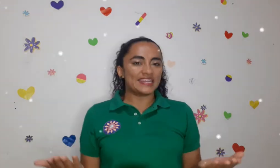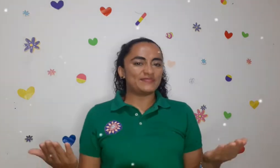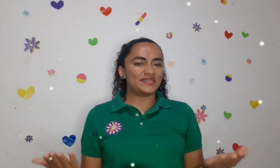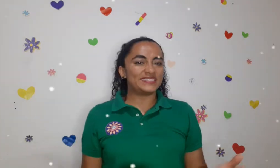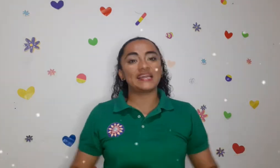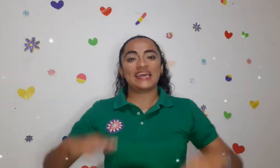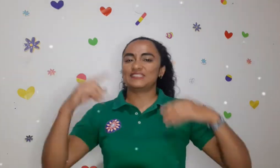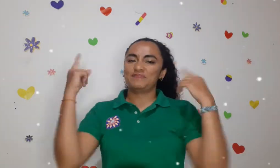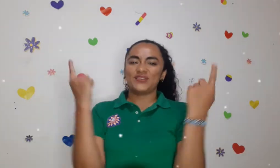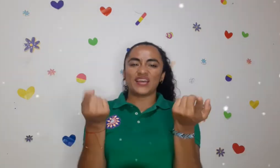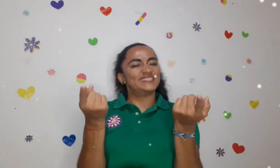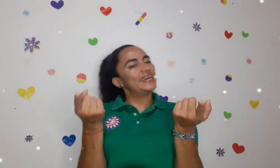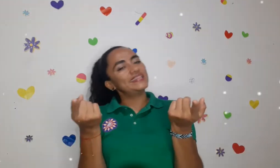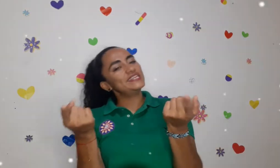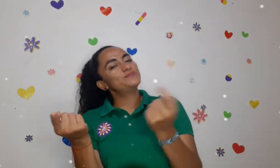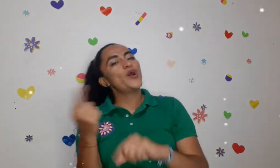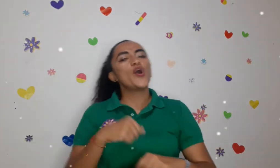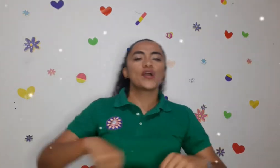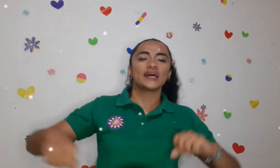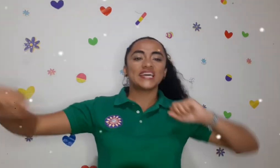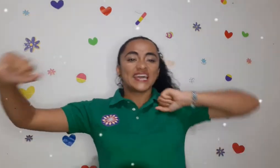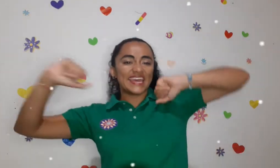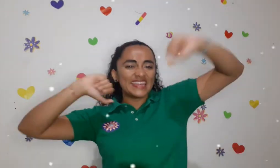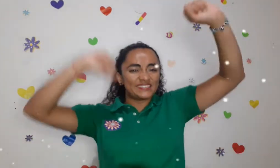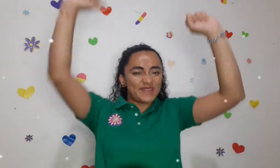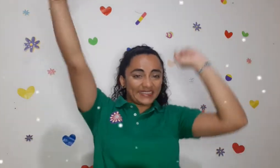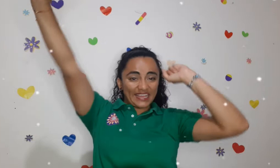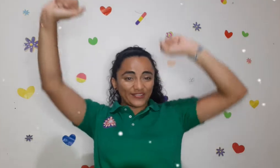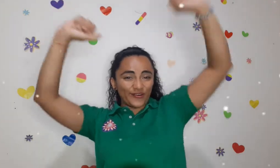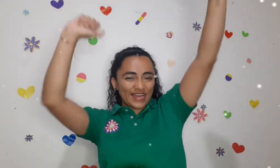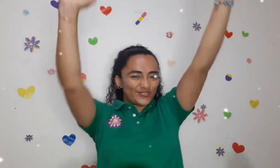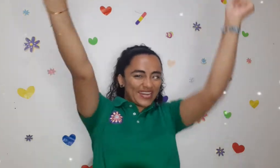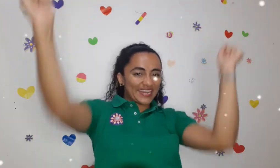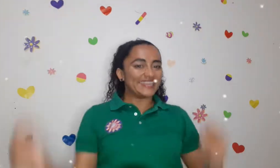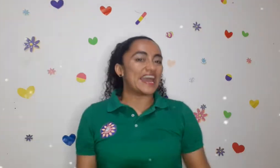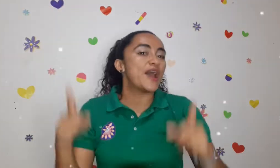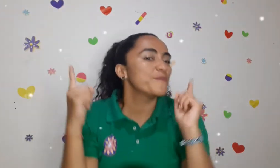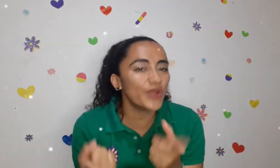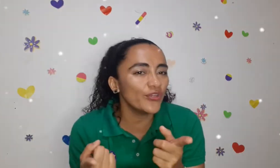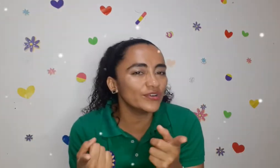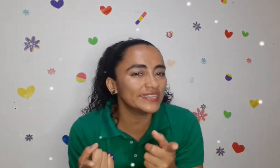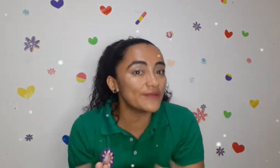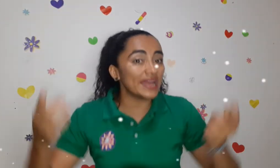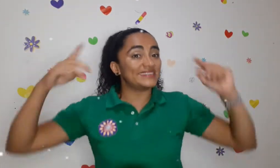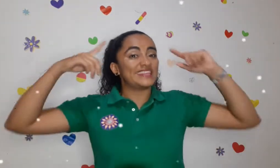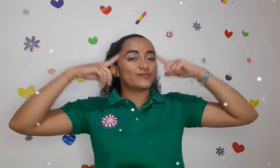especial. Espero que se dispongan, que despierten toda su energía productiva, que estemos